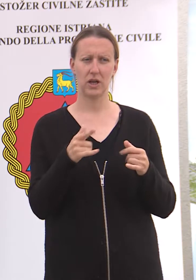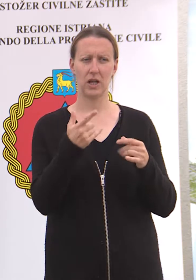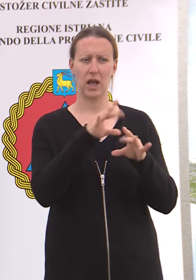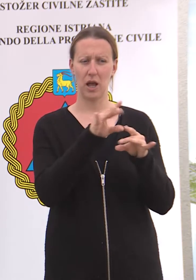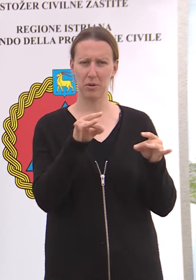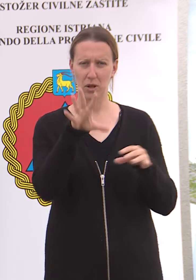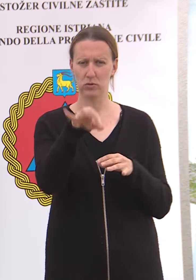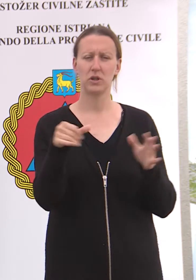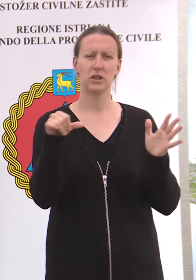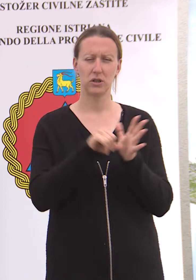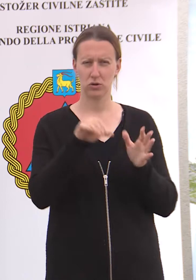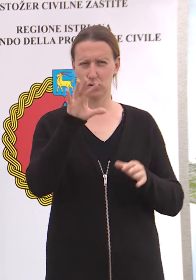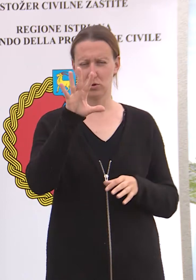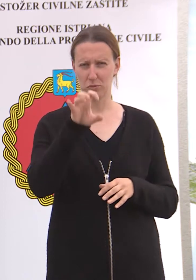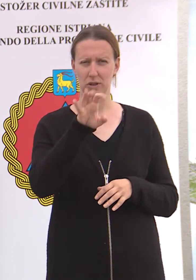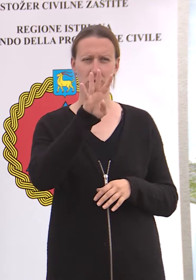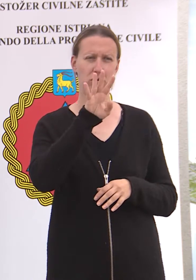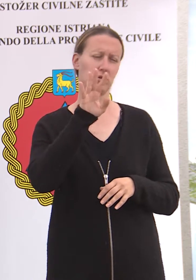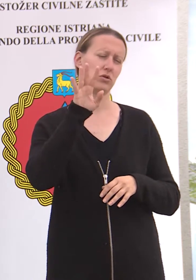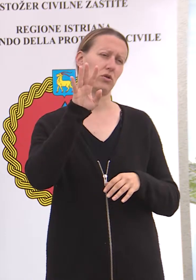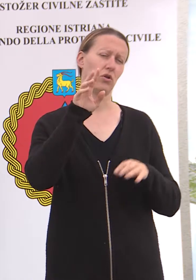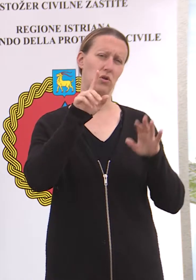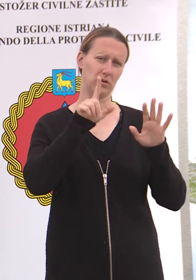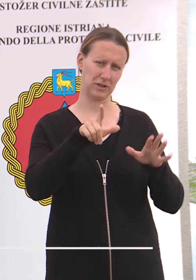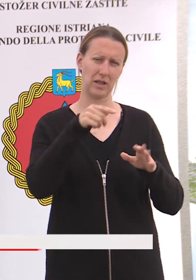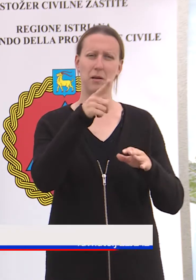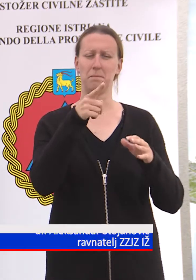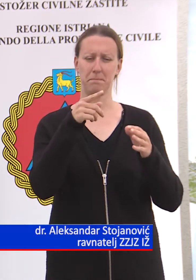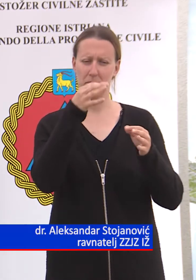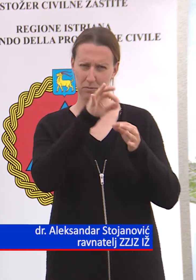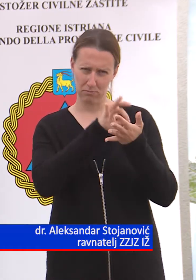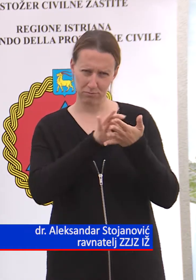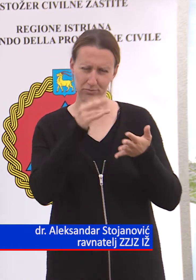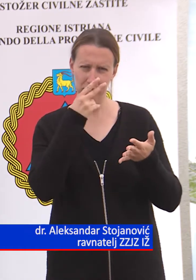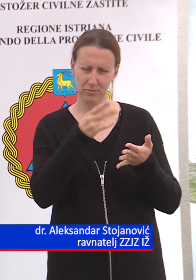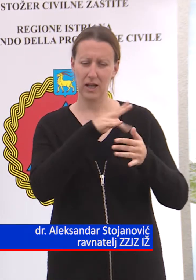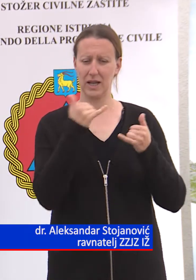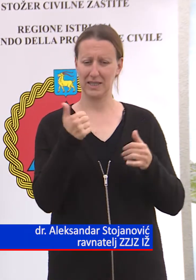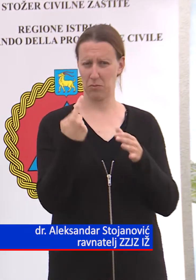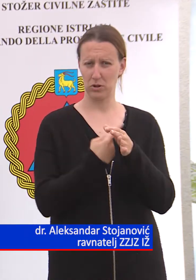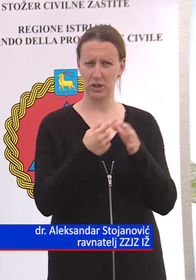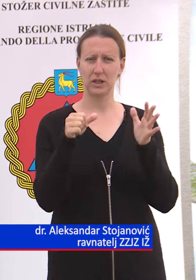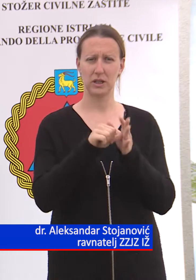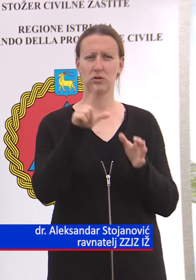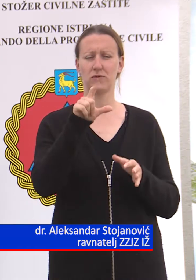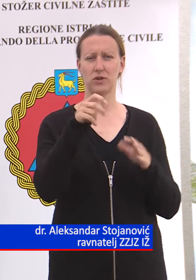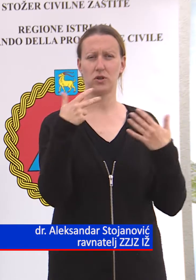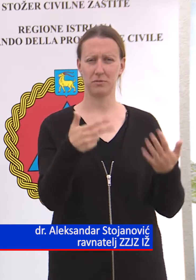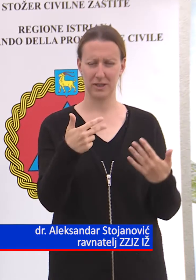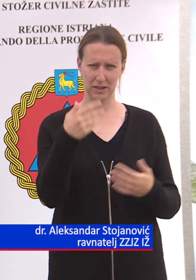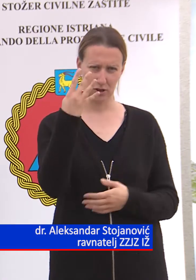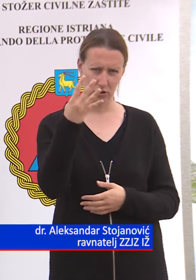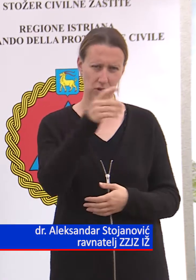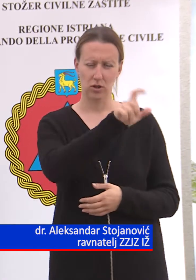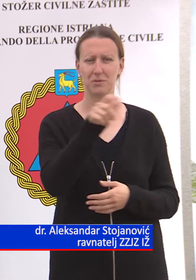epidemije, uzeto 1567 briseva, a u samoizolaciji na današnji dan je 1284